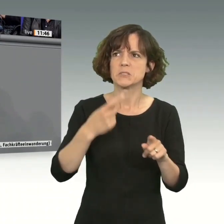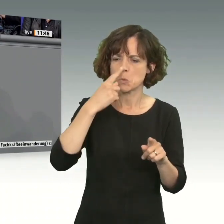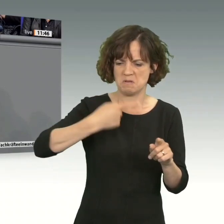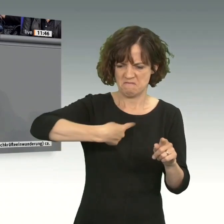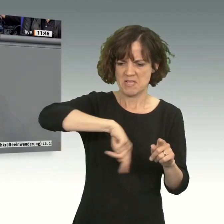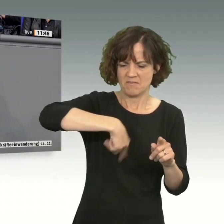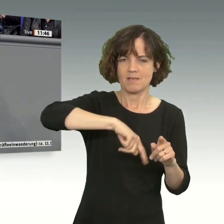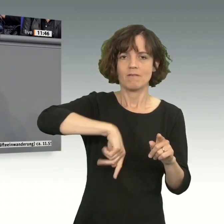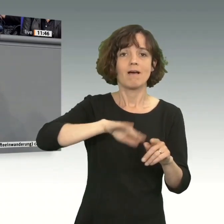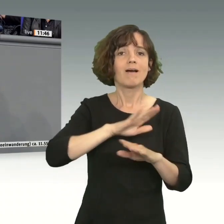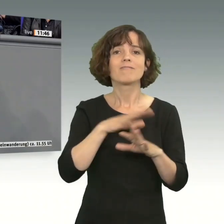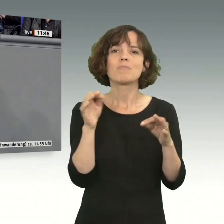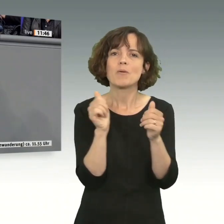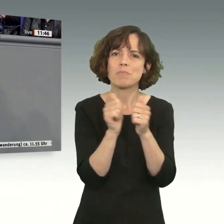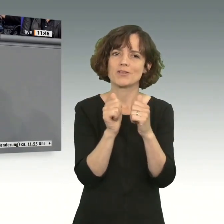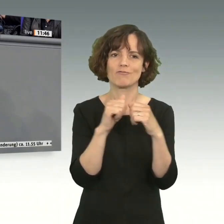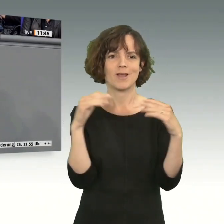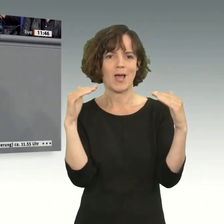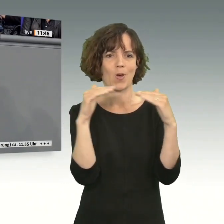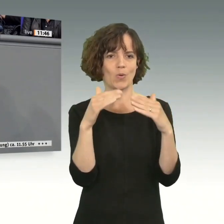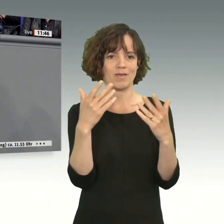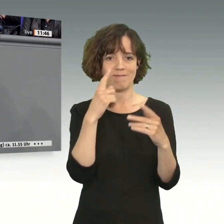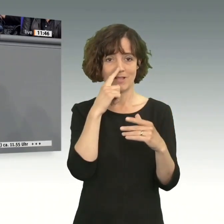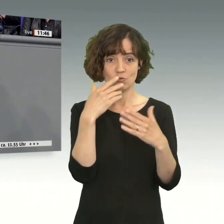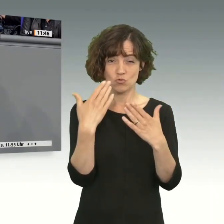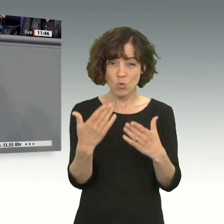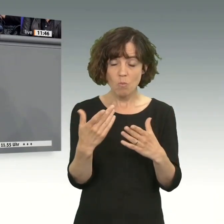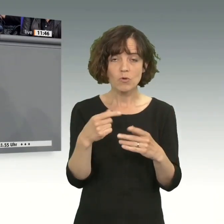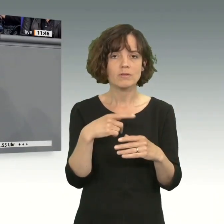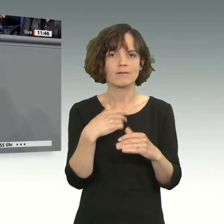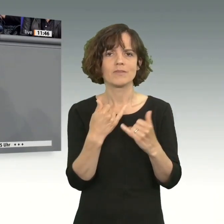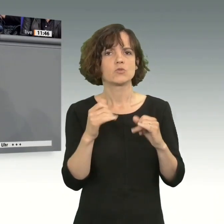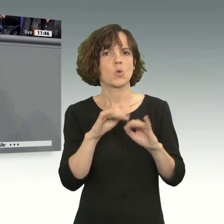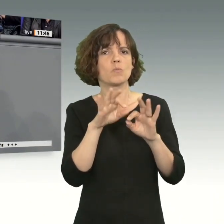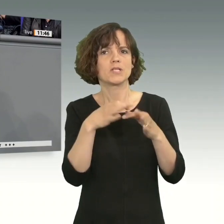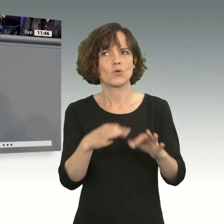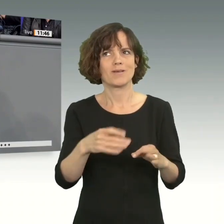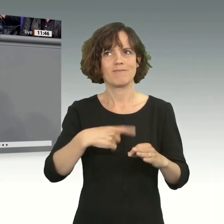Augenhöhe möglich. Und so werden wir die Partner, die wir brauchen, auch nicht davon überzeugen, dass wir die besseren Partner sind als China.